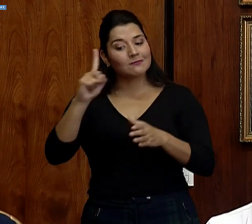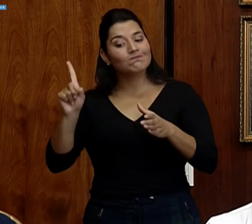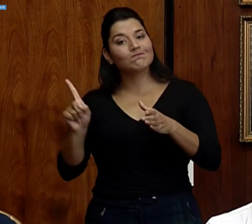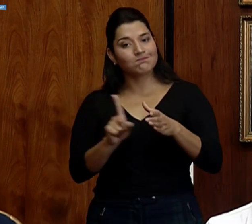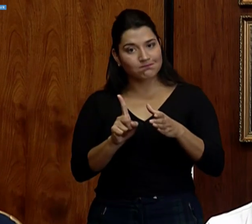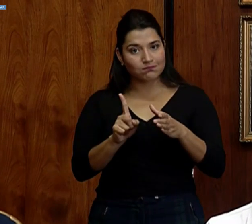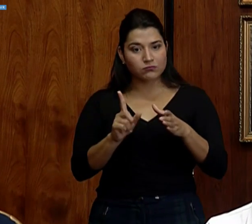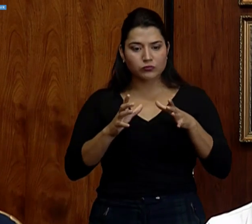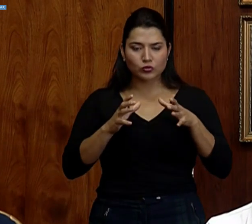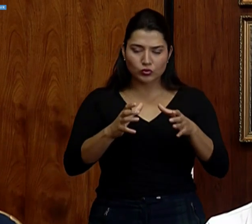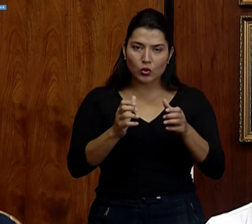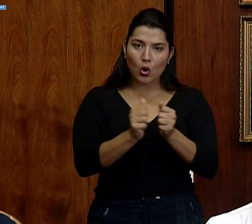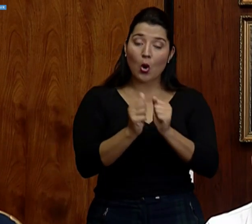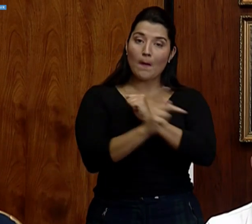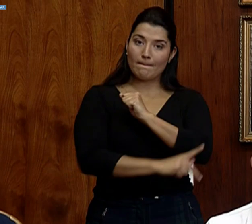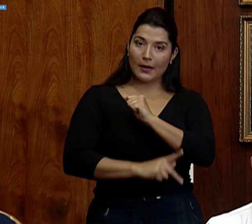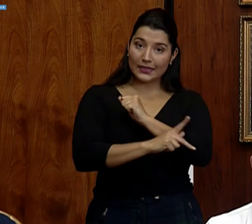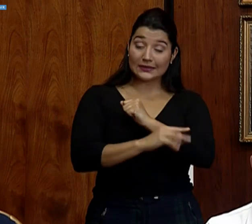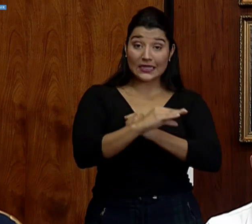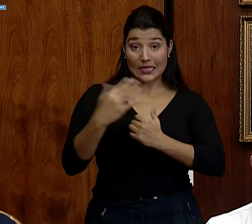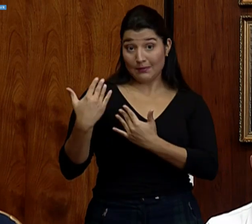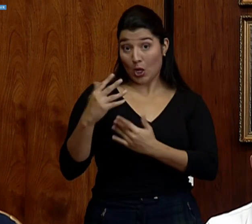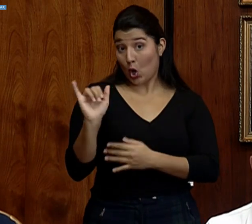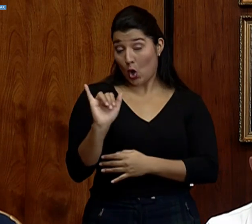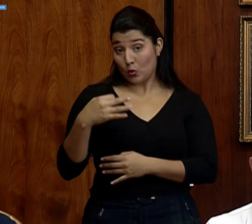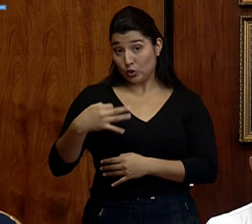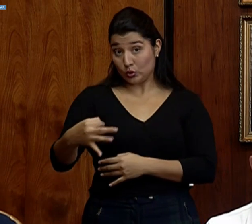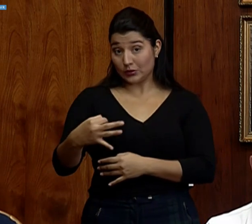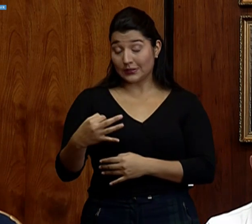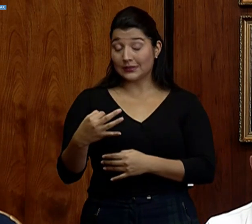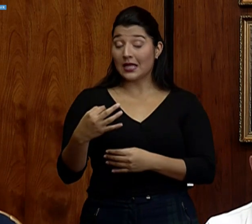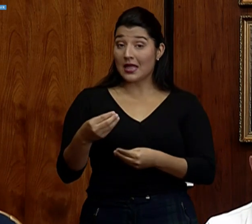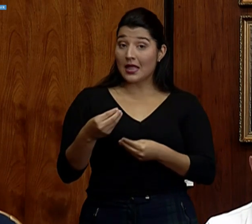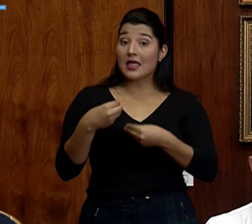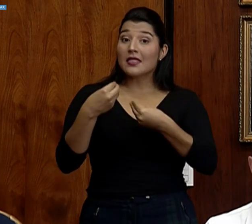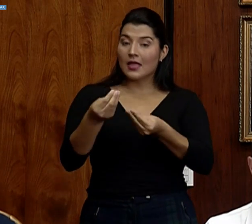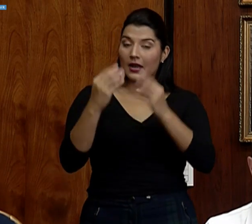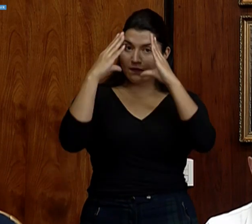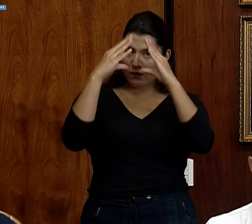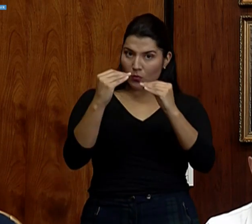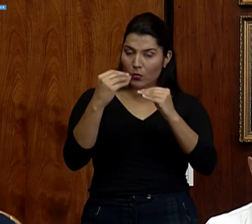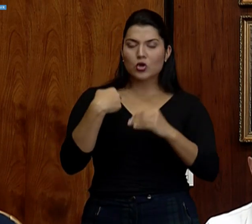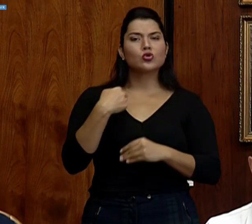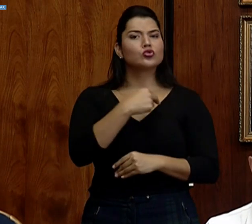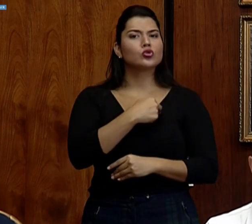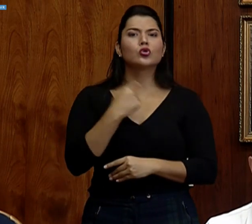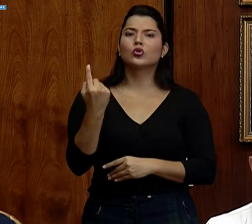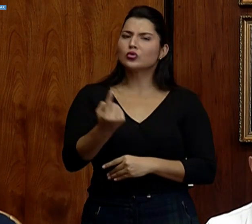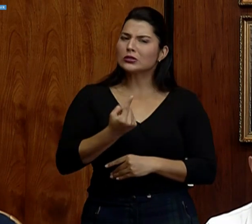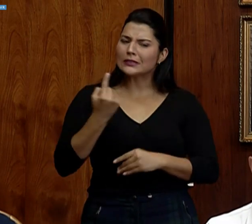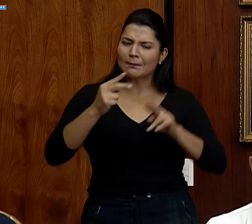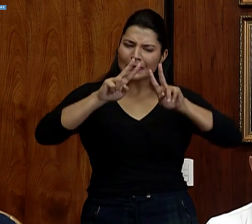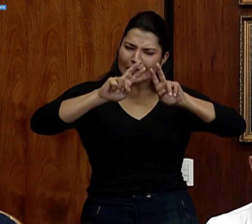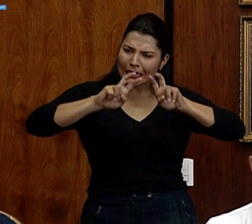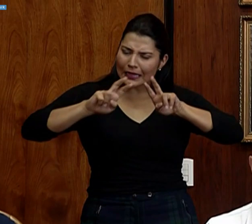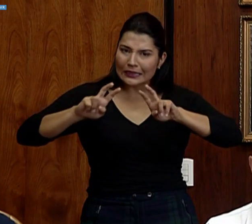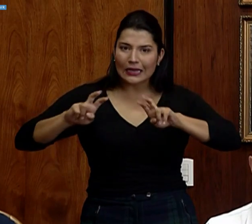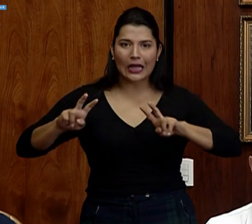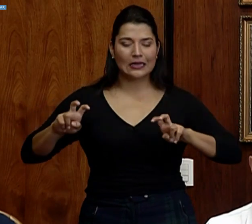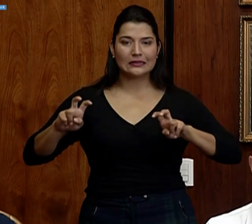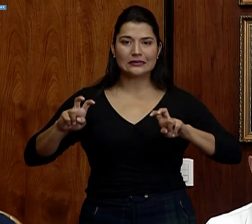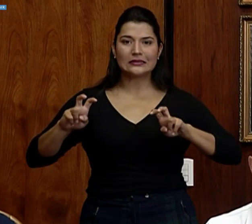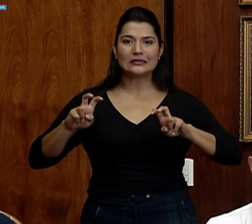y espero, pues como todos los días, darle la información, estamos haciendo siempre ese análisis constante del escenario